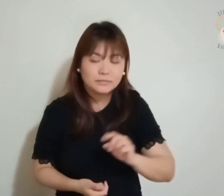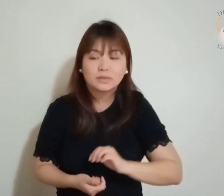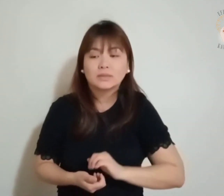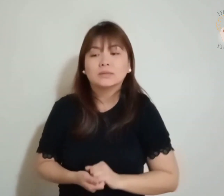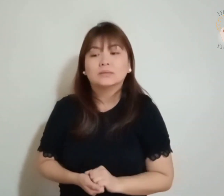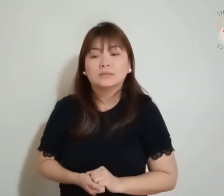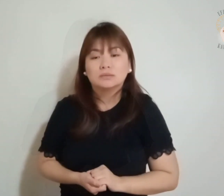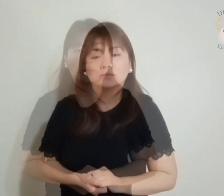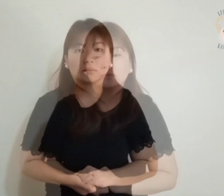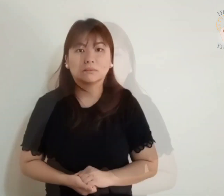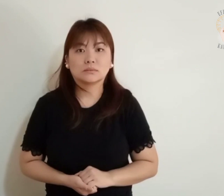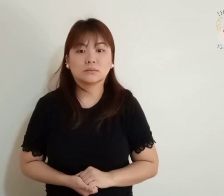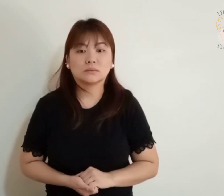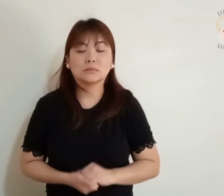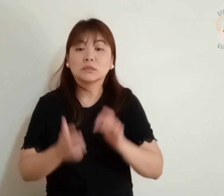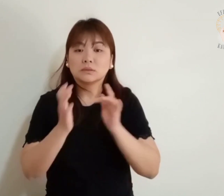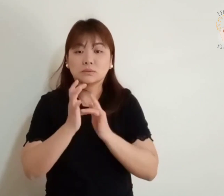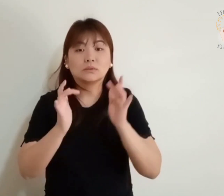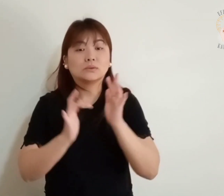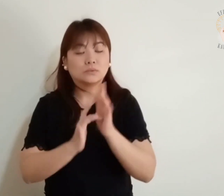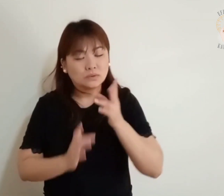E Jesus continuou